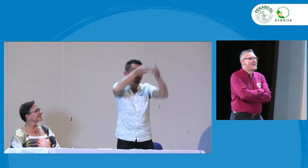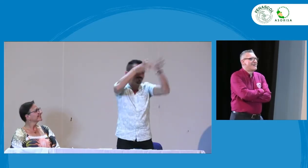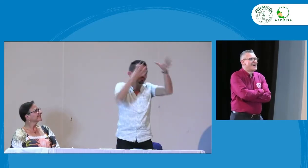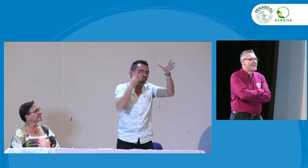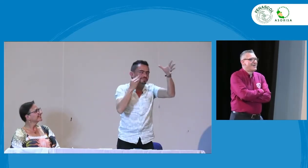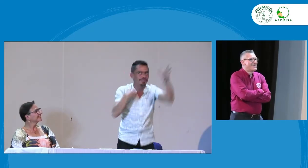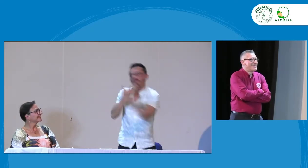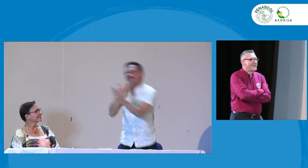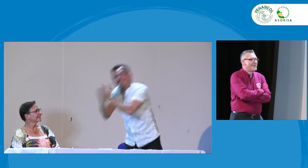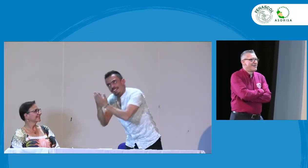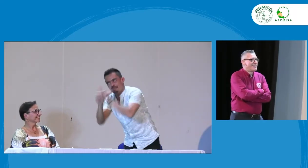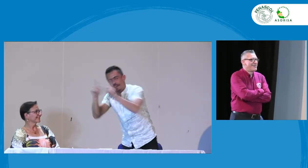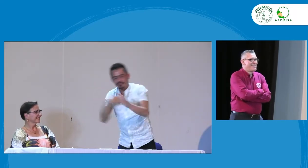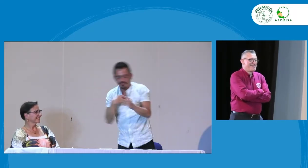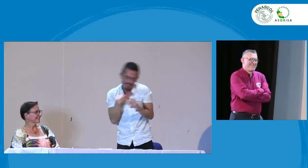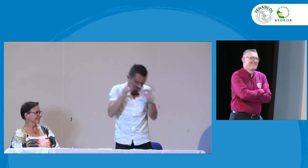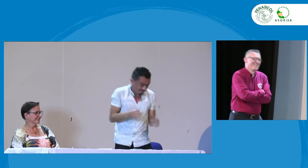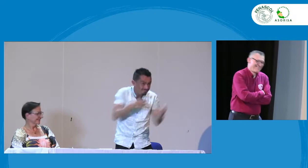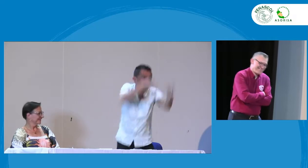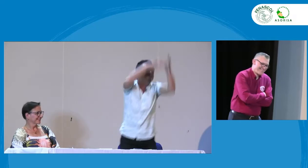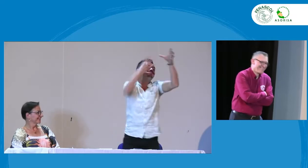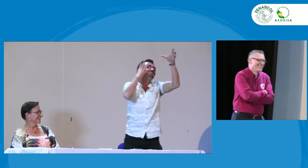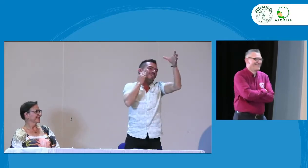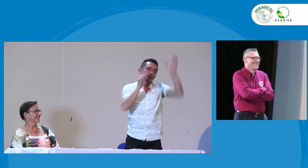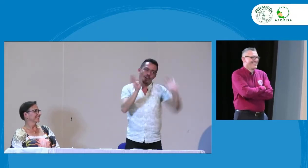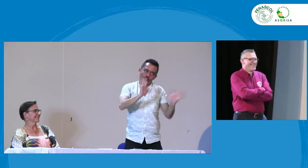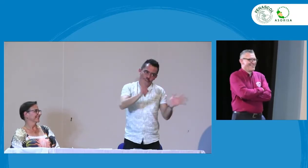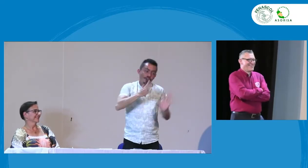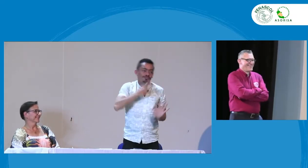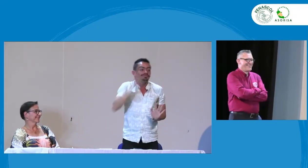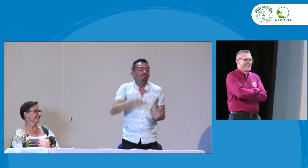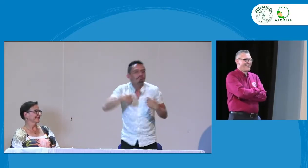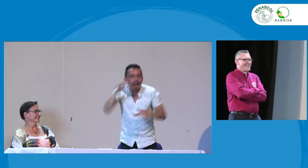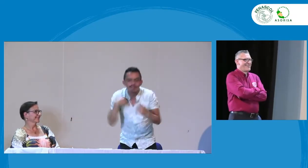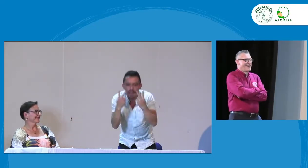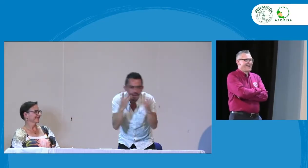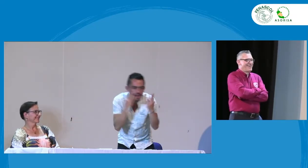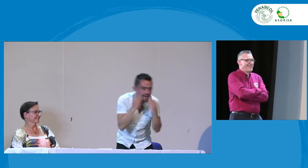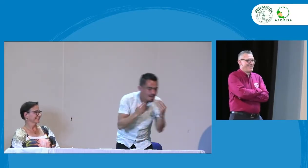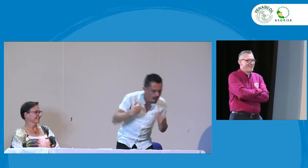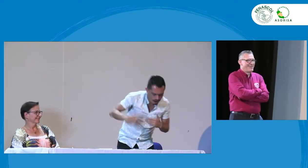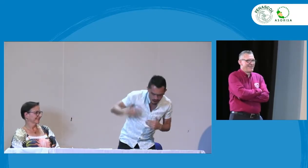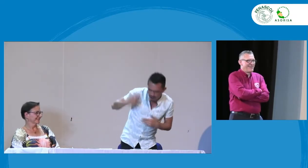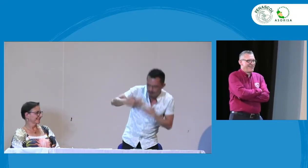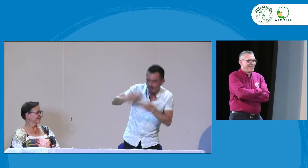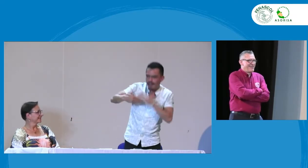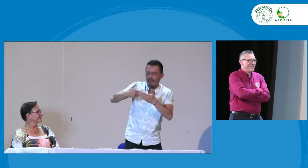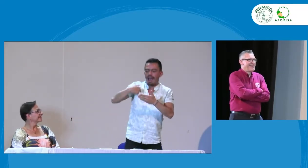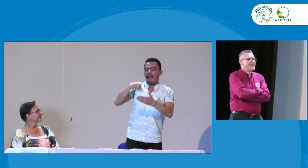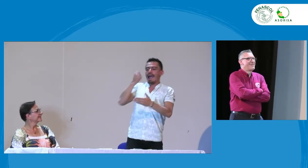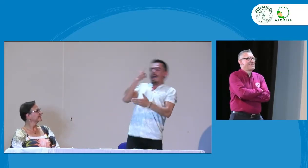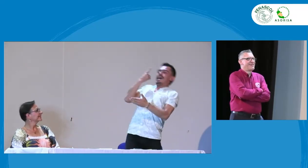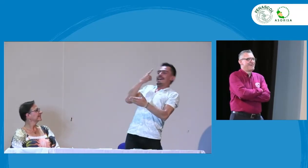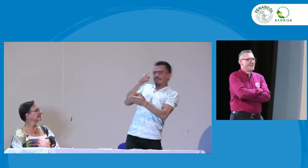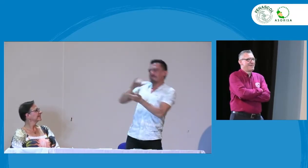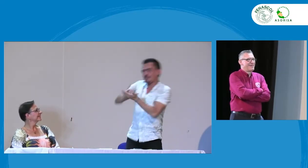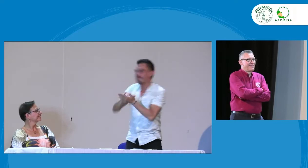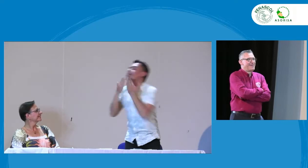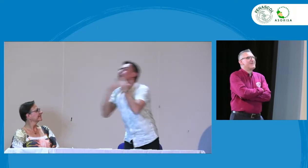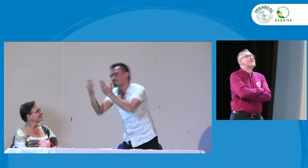también en relación con la experiencia docente y como me presentaste agradezco profundamente todas las palabras que mencionaste sé que